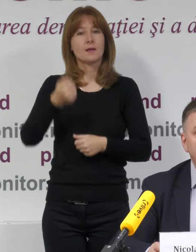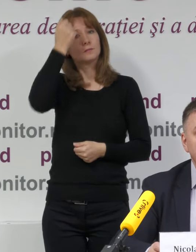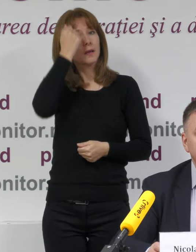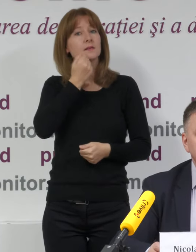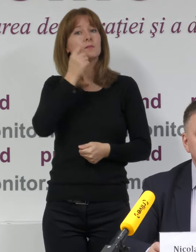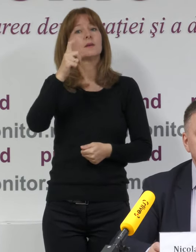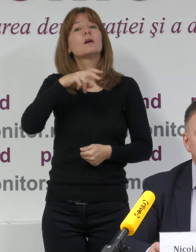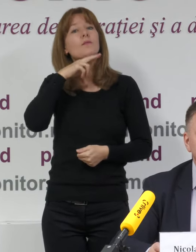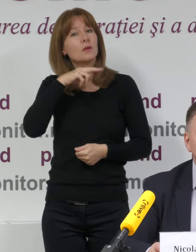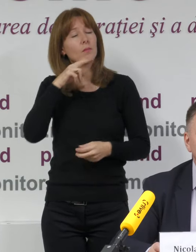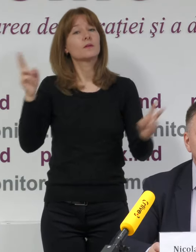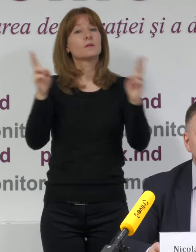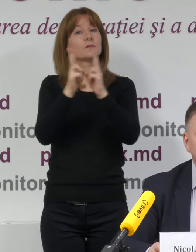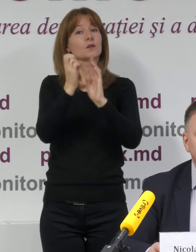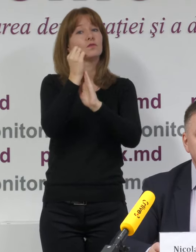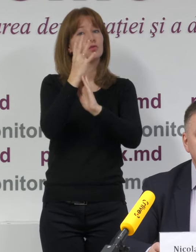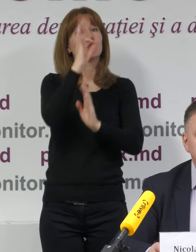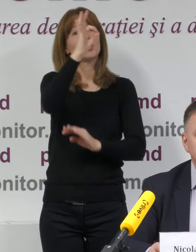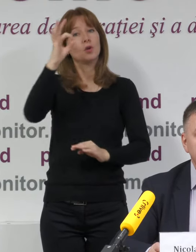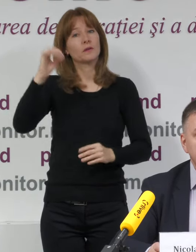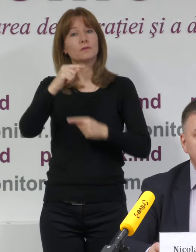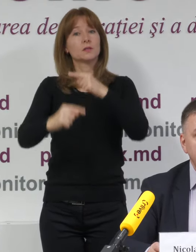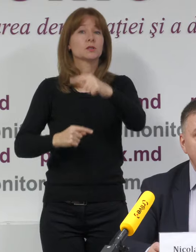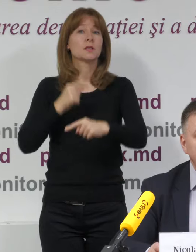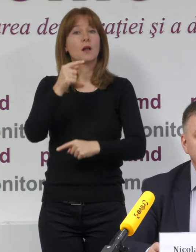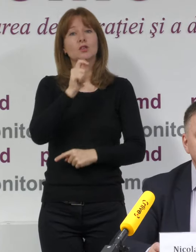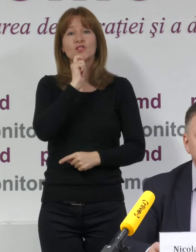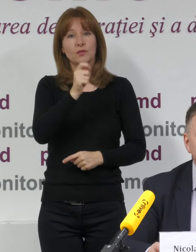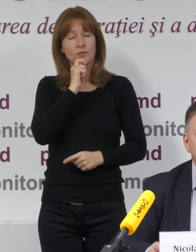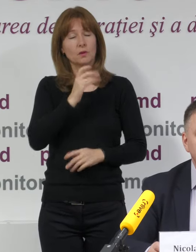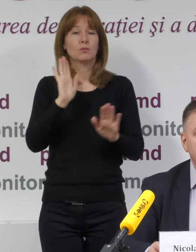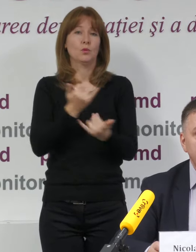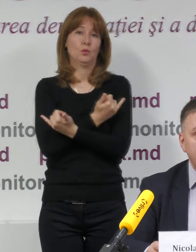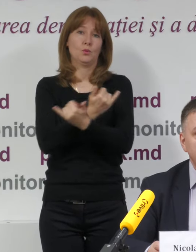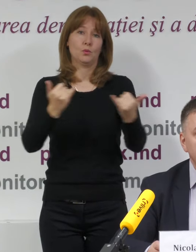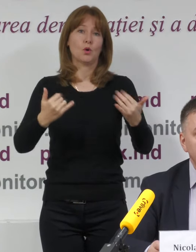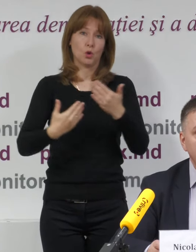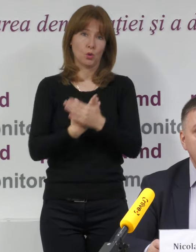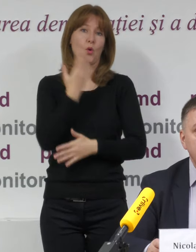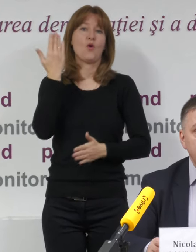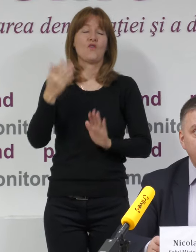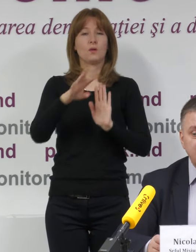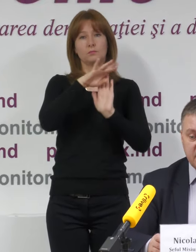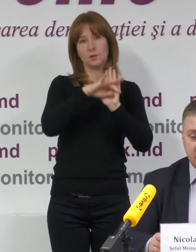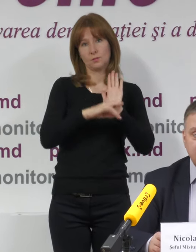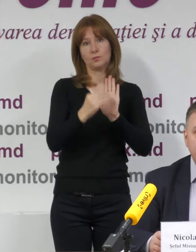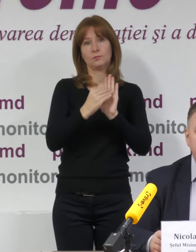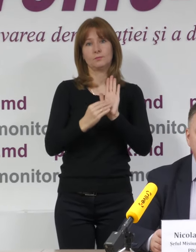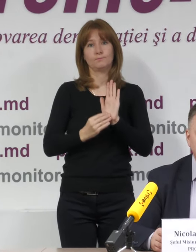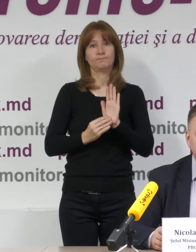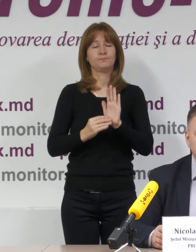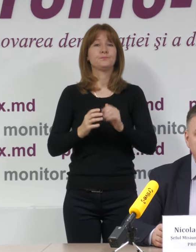ne vedem la orele 14.00, la următoare conferință, cu constatările care vor fi pentru intervalul 9.14.